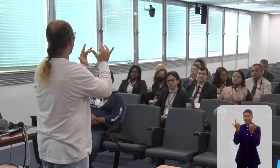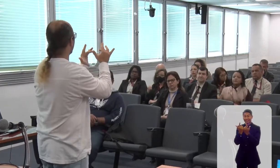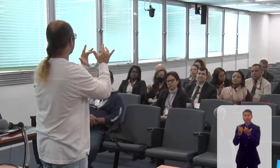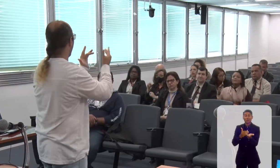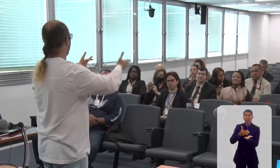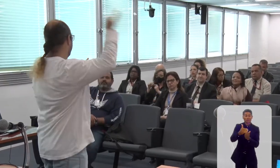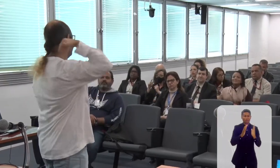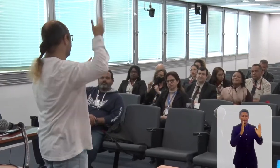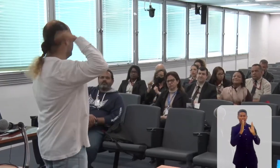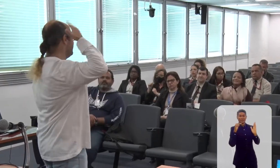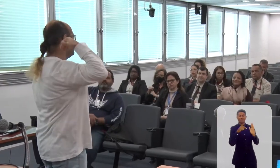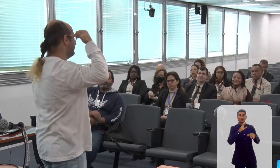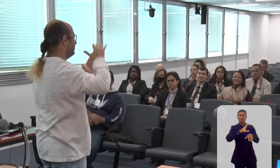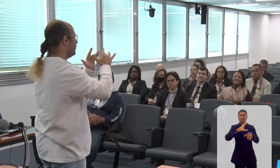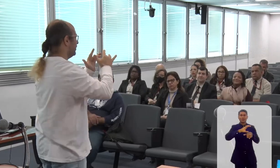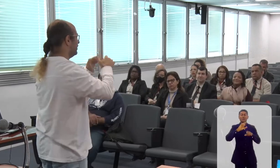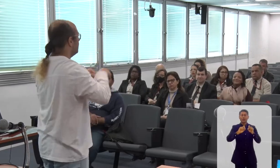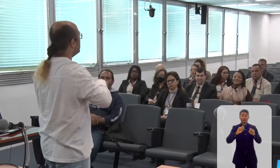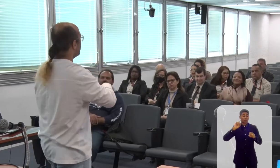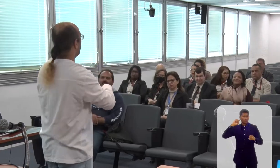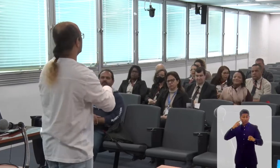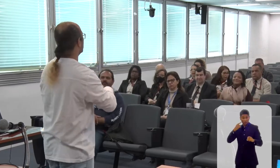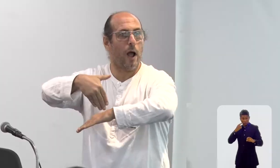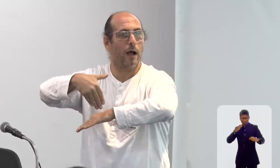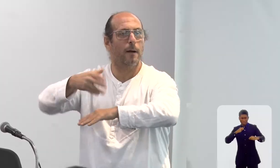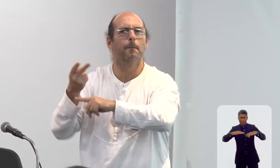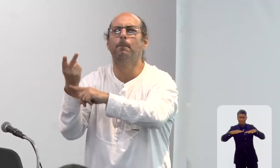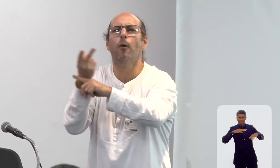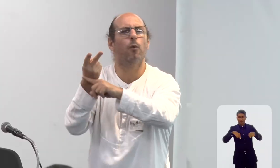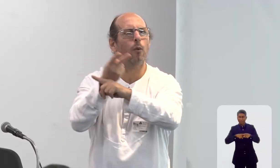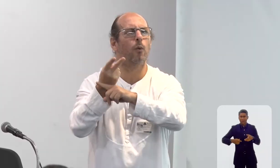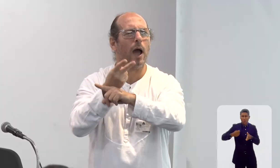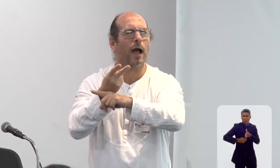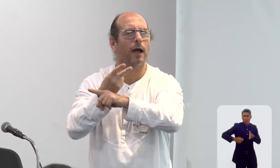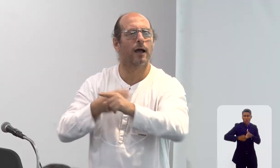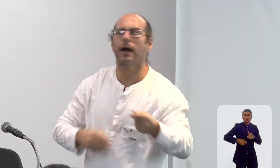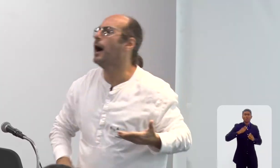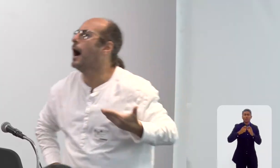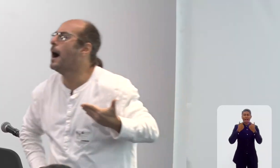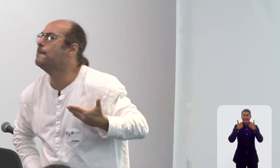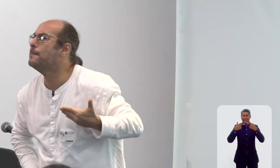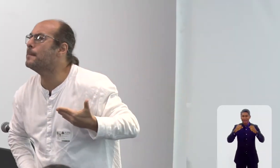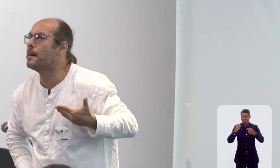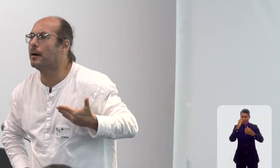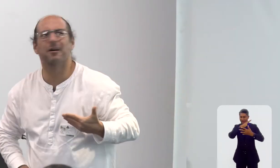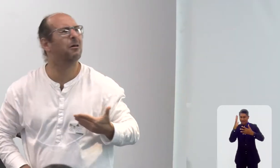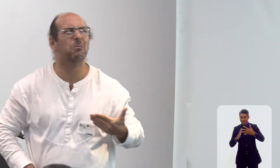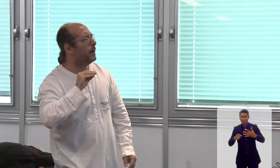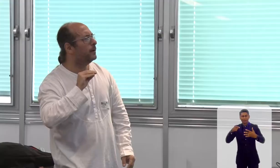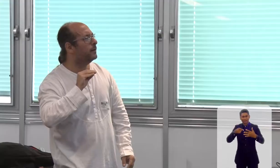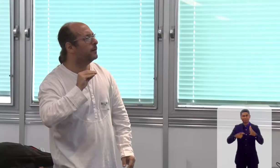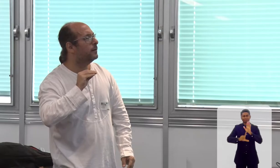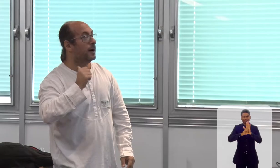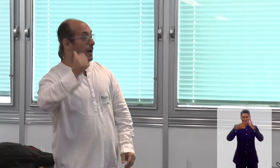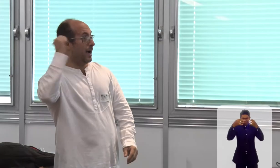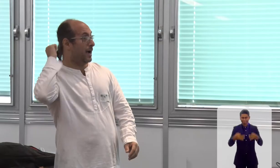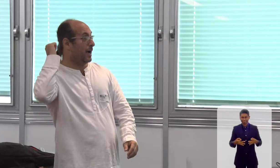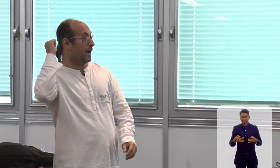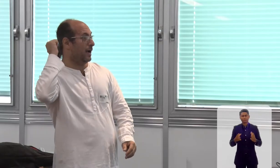segundo módulo do curso Movimentos Surdos e a Luta pela Legalização da Língua de Sinais no Brasil. O conteúdo inclui aspectos